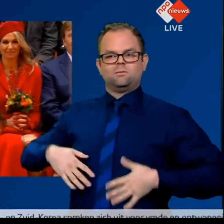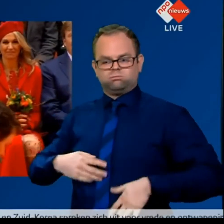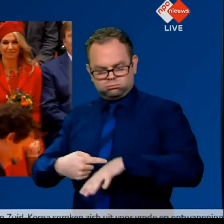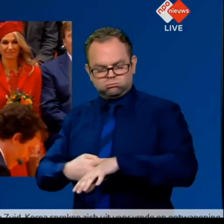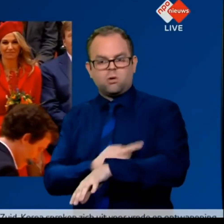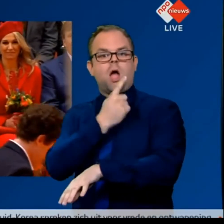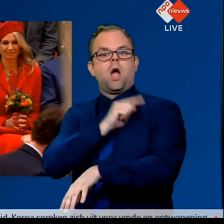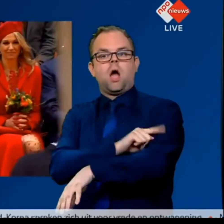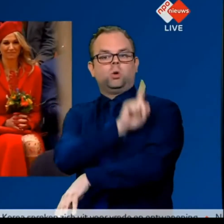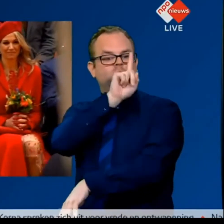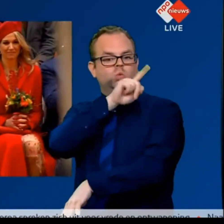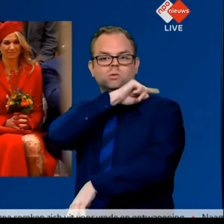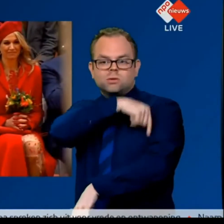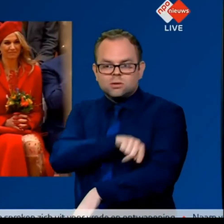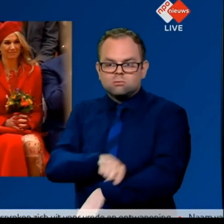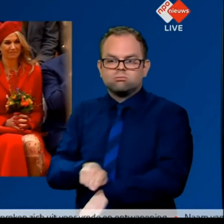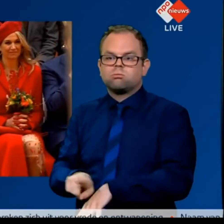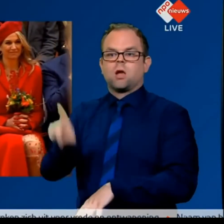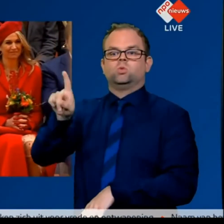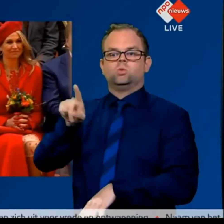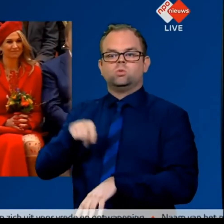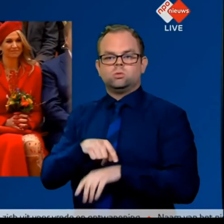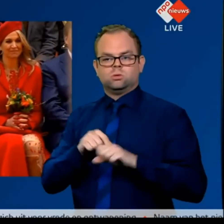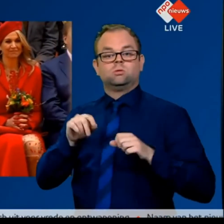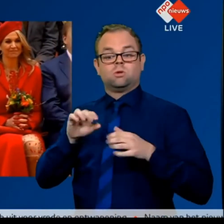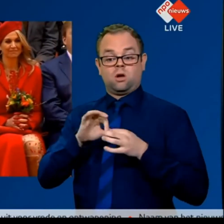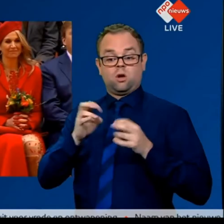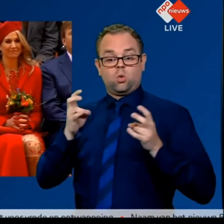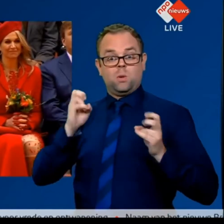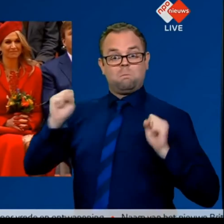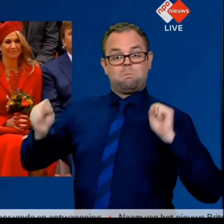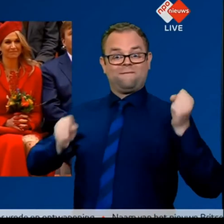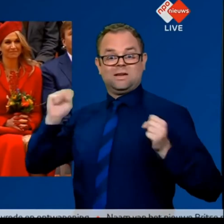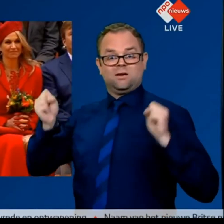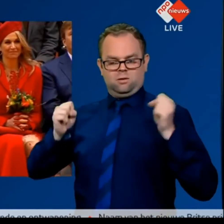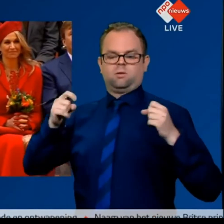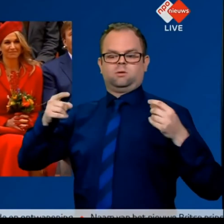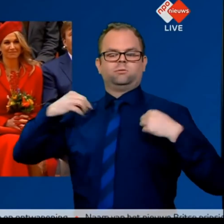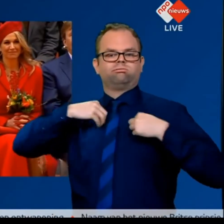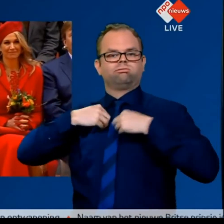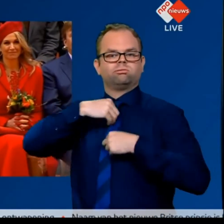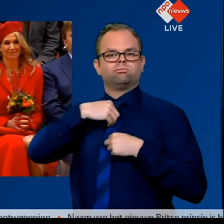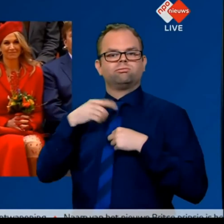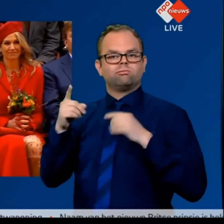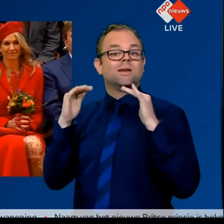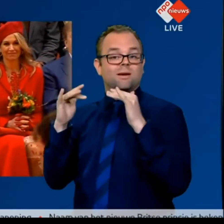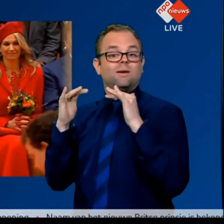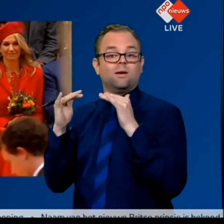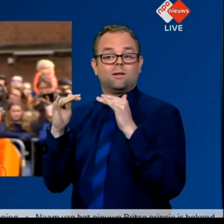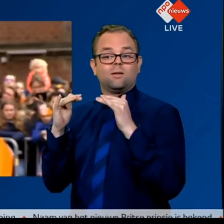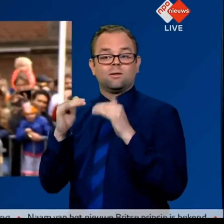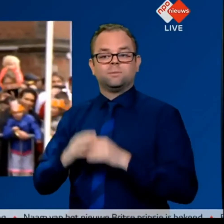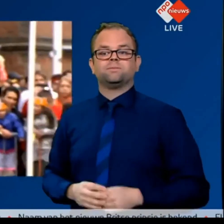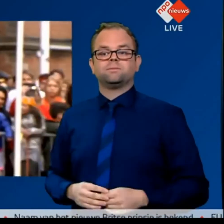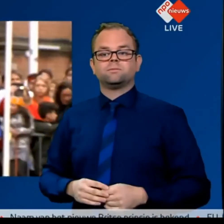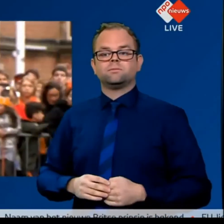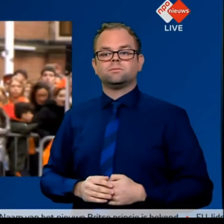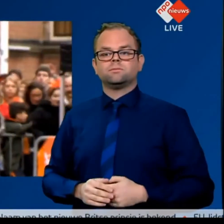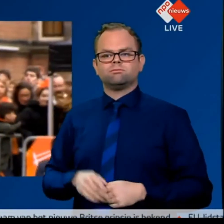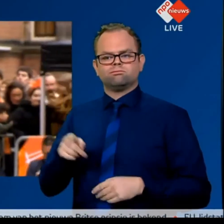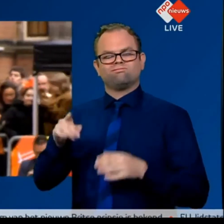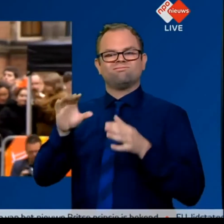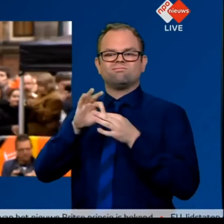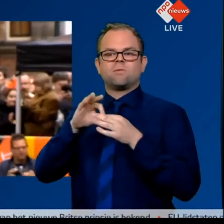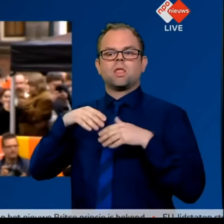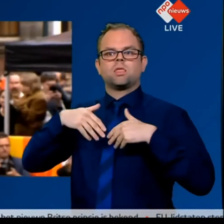zijn. Het mooie is dat die nanomotoren van nature al bestaan. Alleen wat